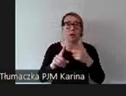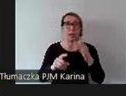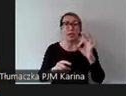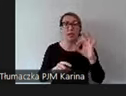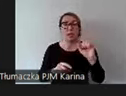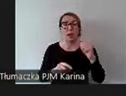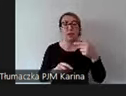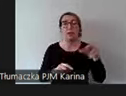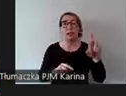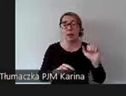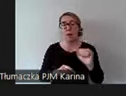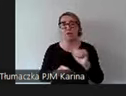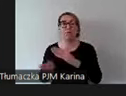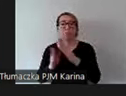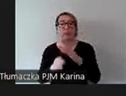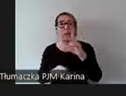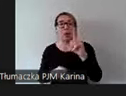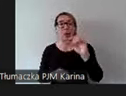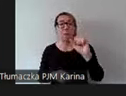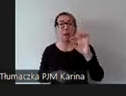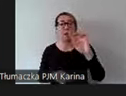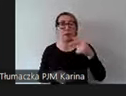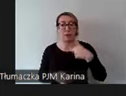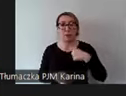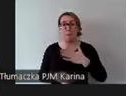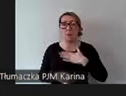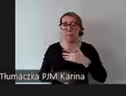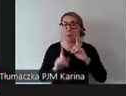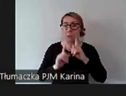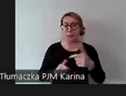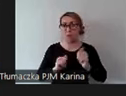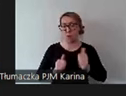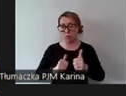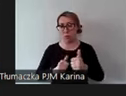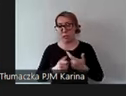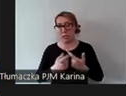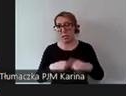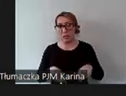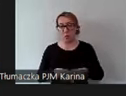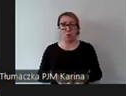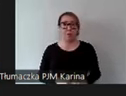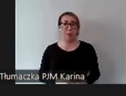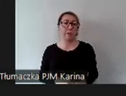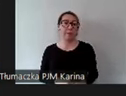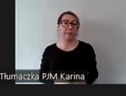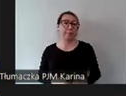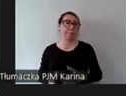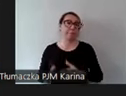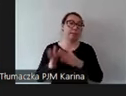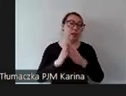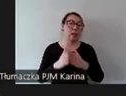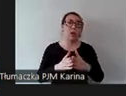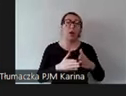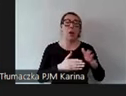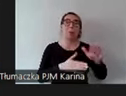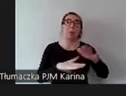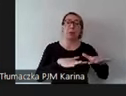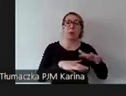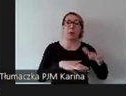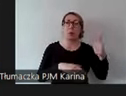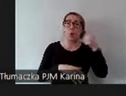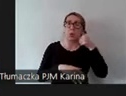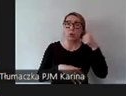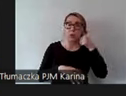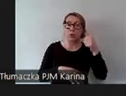Patrycja, więc mamy naprawdę profesjonalny zespół. Idąc dalej. Tak, punkt pozytyki słuchu, czyli